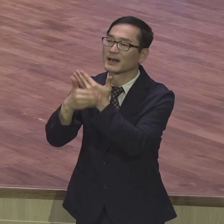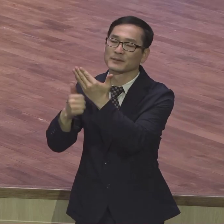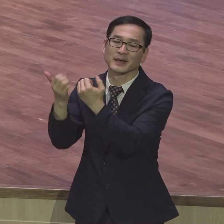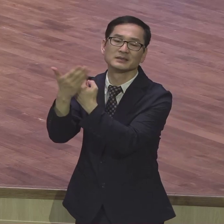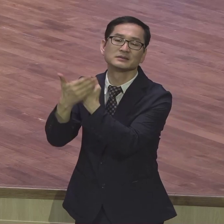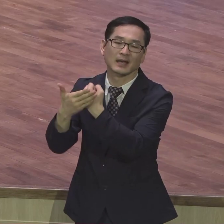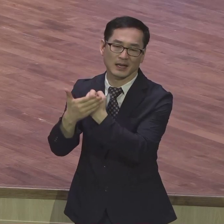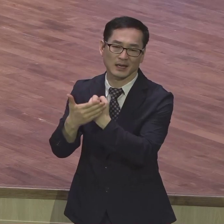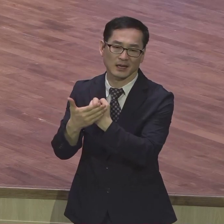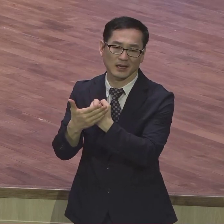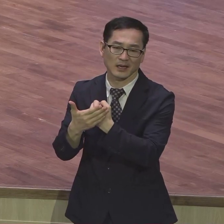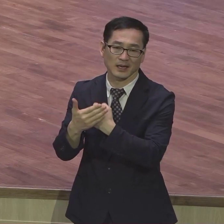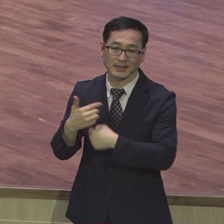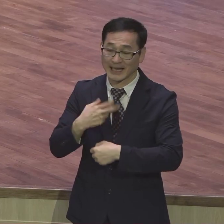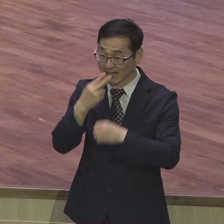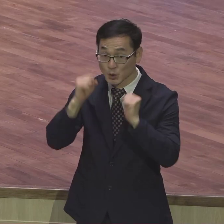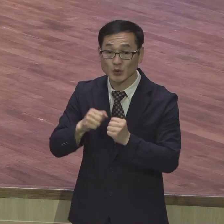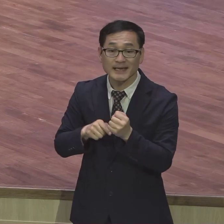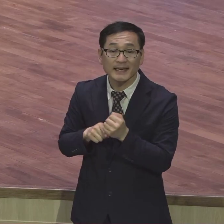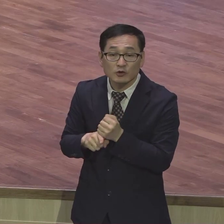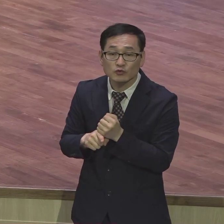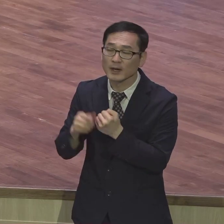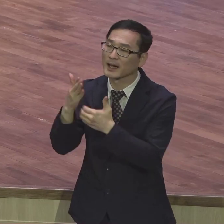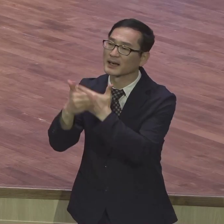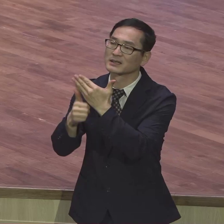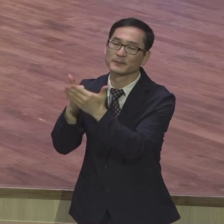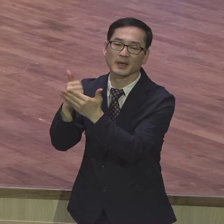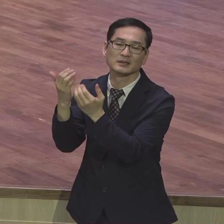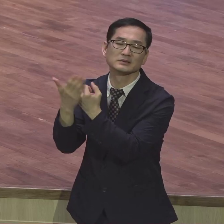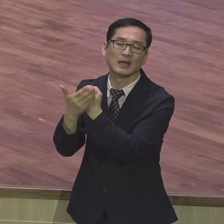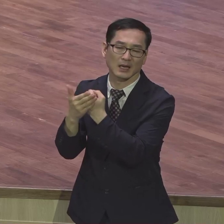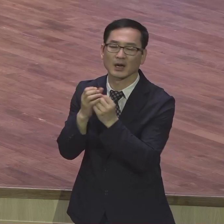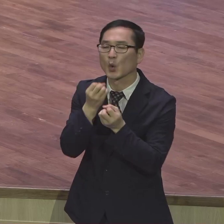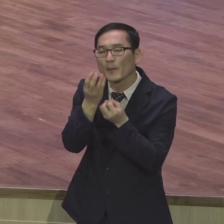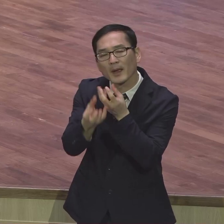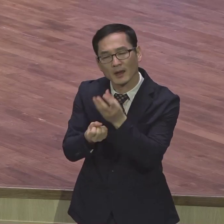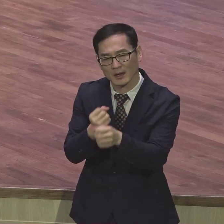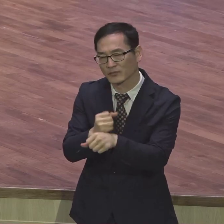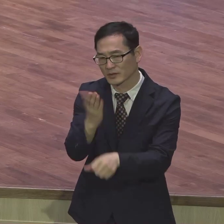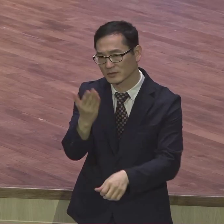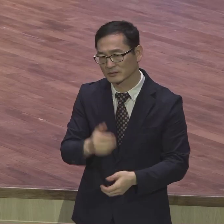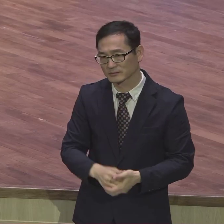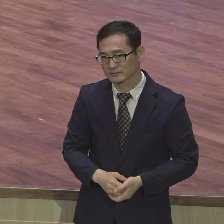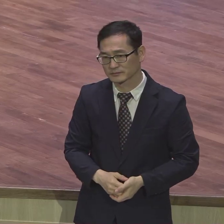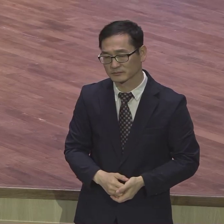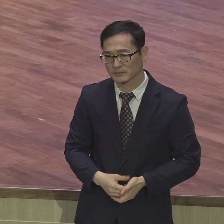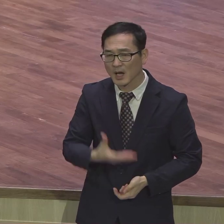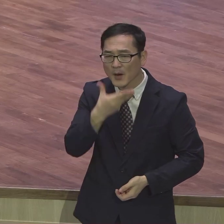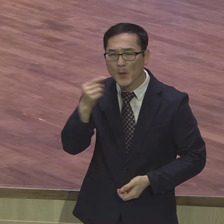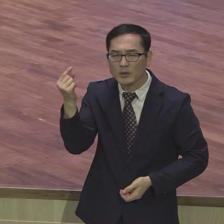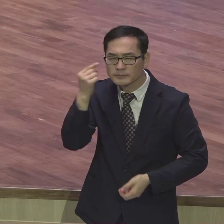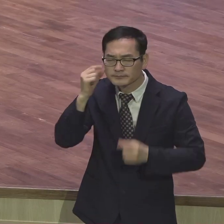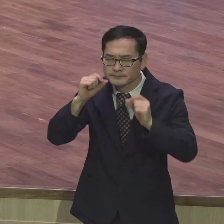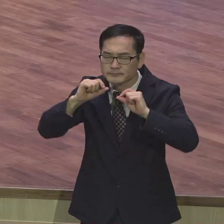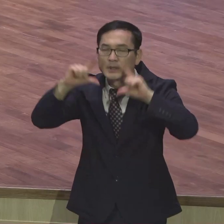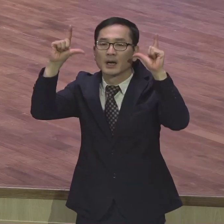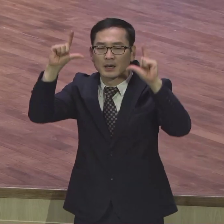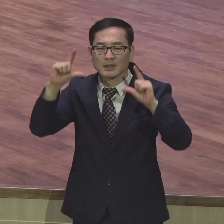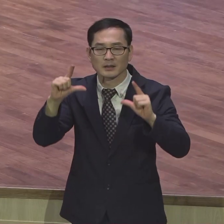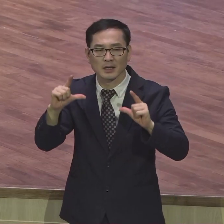그래서 로마 11장까지 이런 구원의 진리 복음의 참 복음에 대해서 다양하게 강조합니다 특별히 오늘 본문